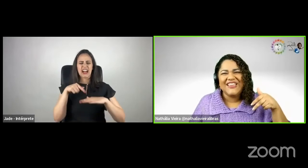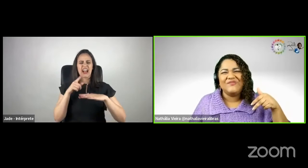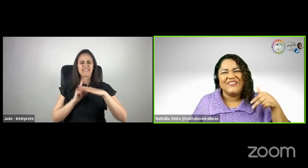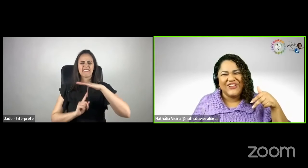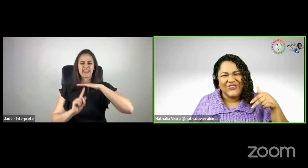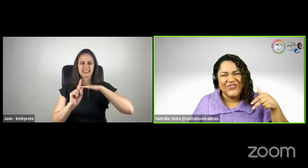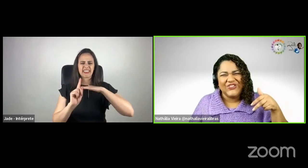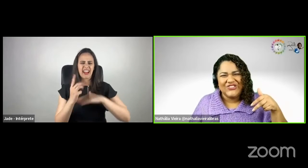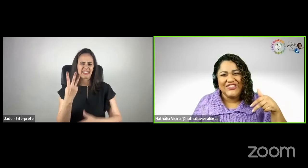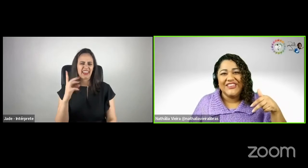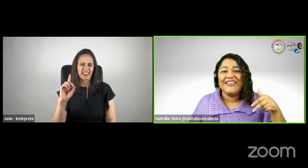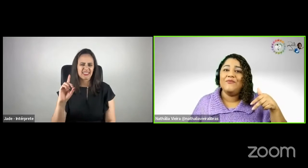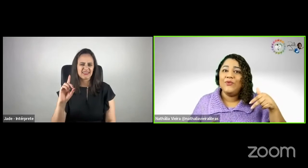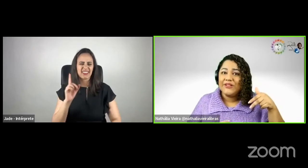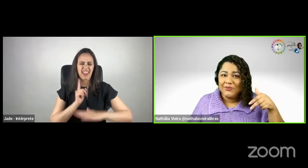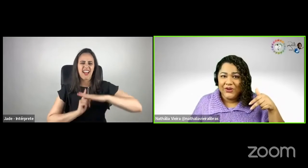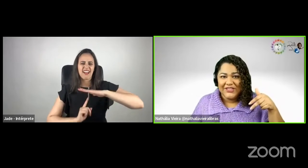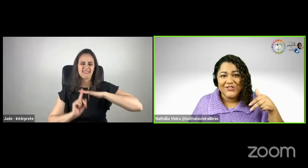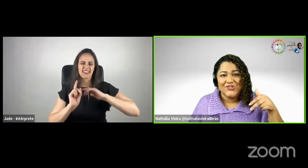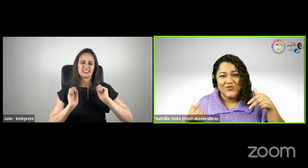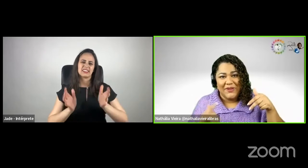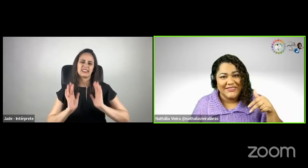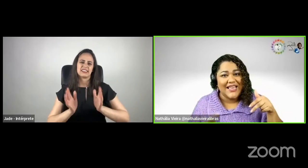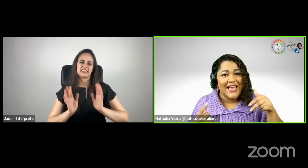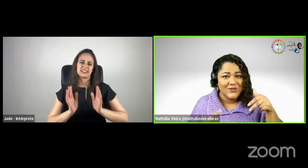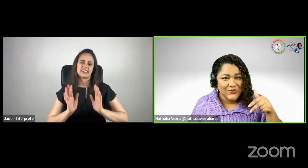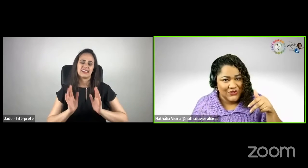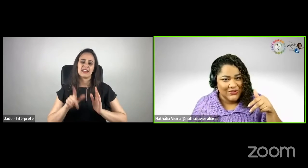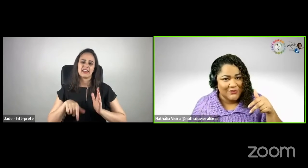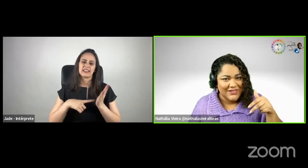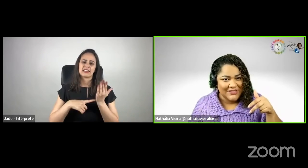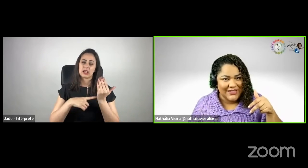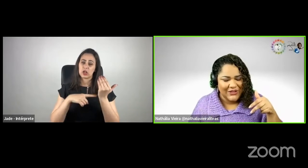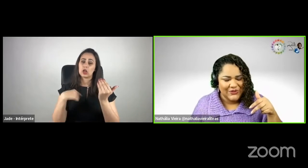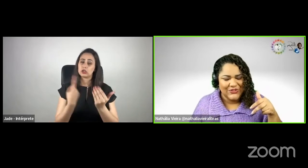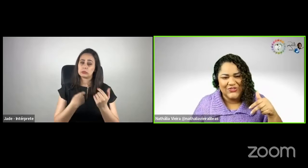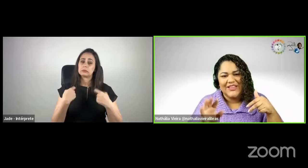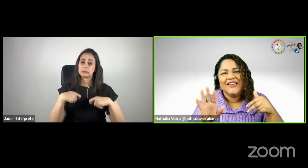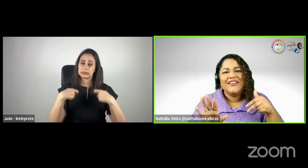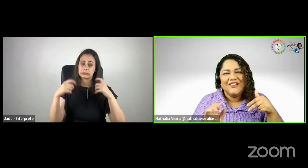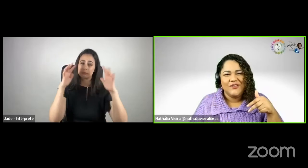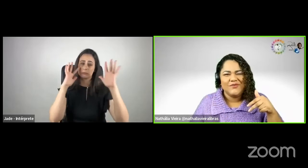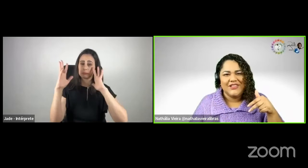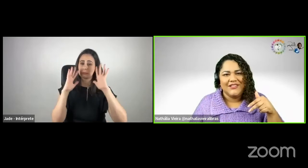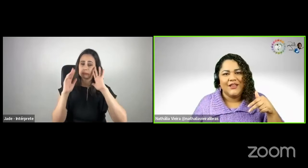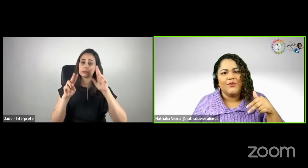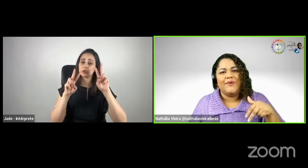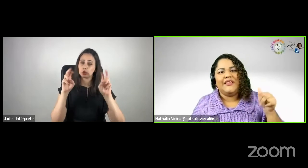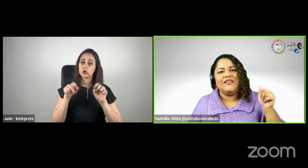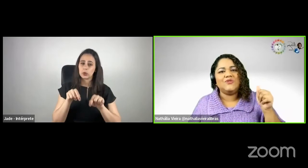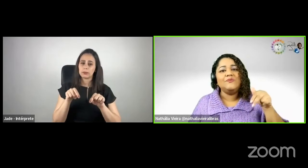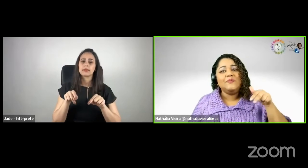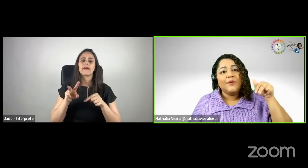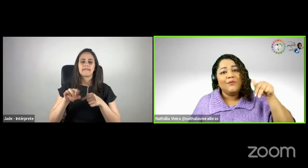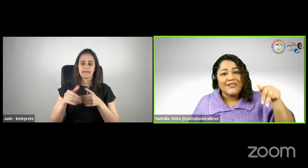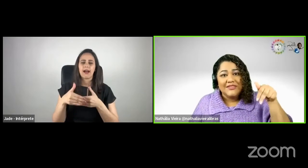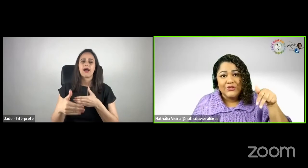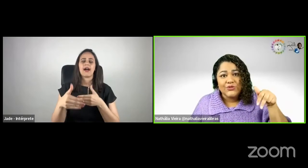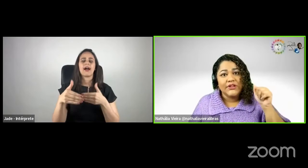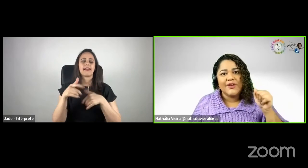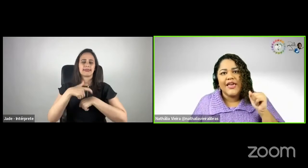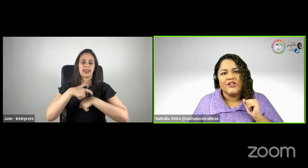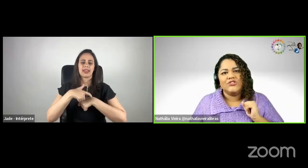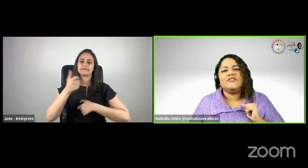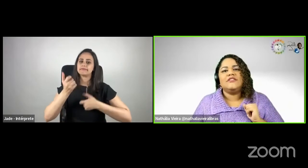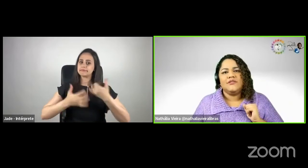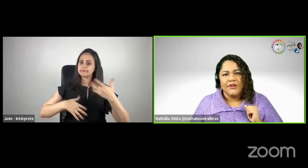que é uma tecnologia que é muito importante a gente pensar e discutir sobre essa tecnologia. Vamos ter tempo para isso. Mas